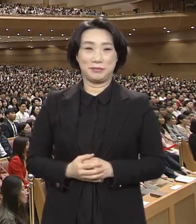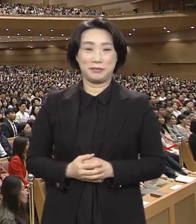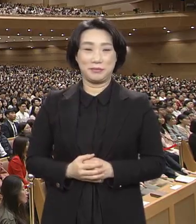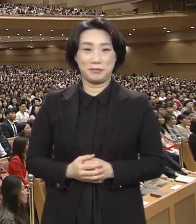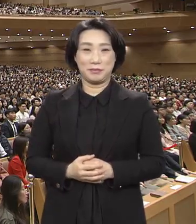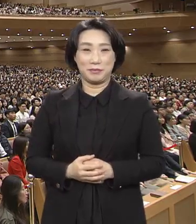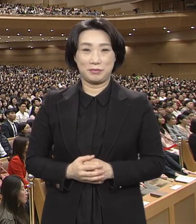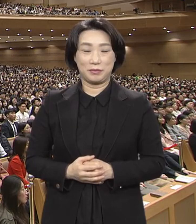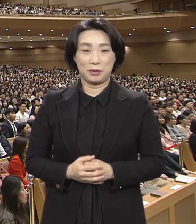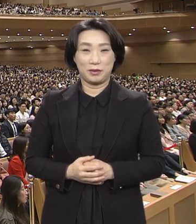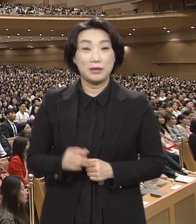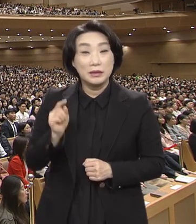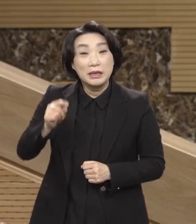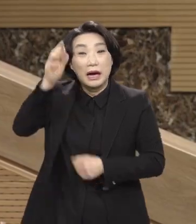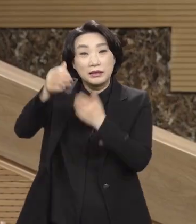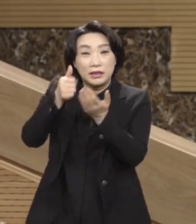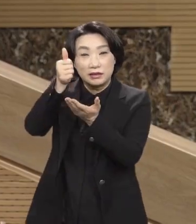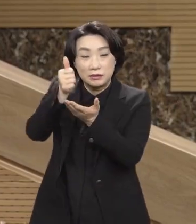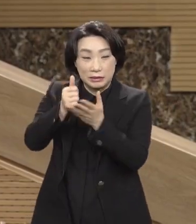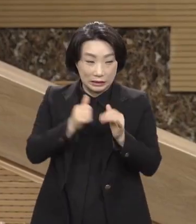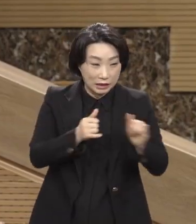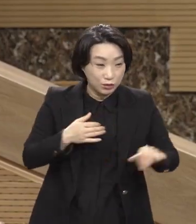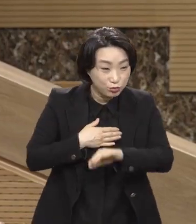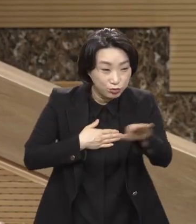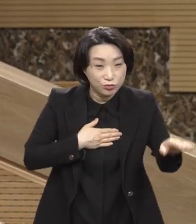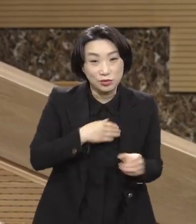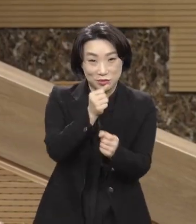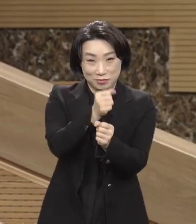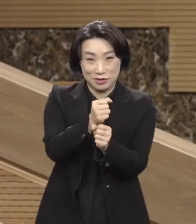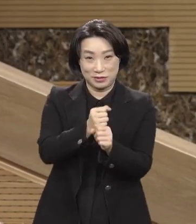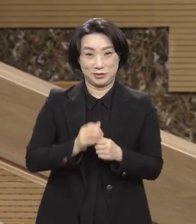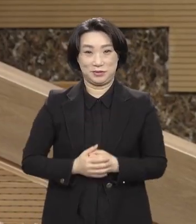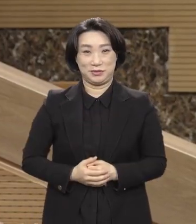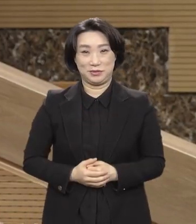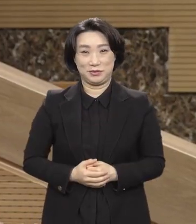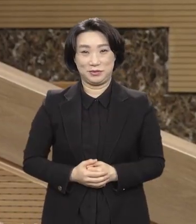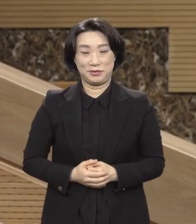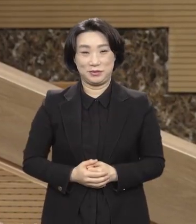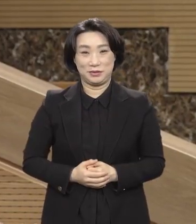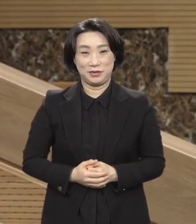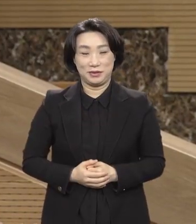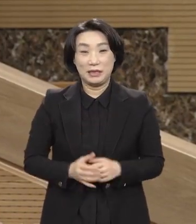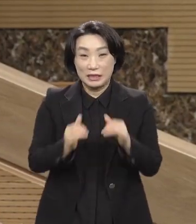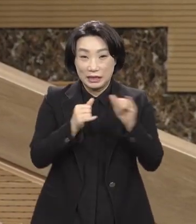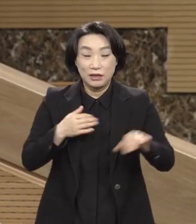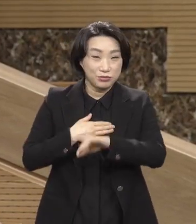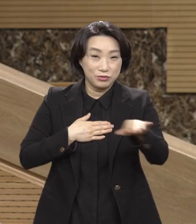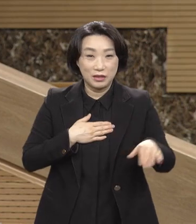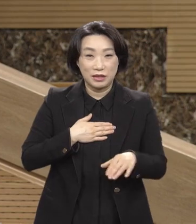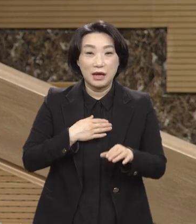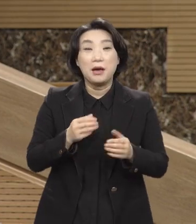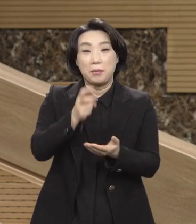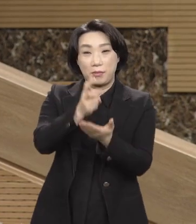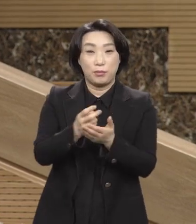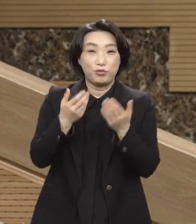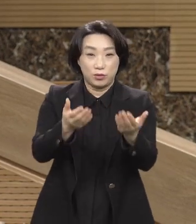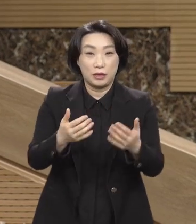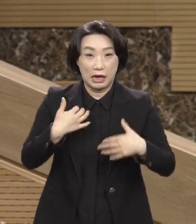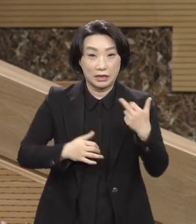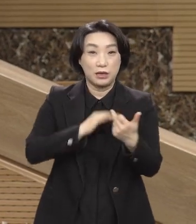그분이 인간을 참조하셨소. 그런데 인간에게 법을 줬소. 에덴 동산에서 먹지